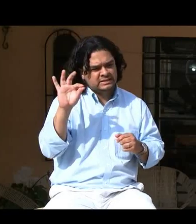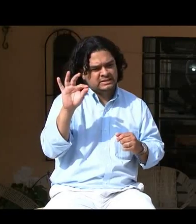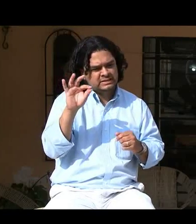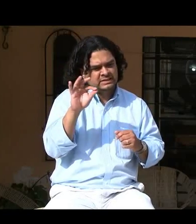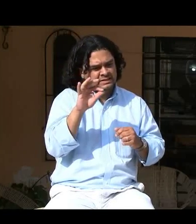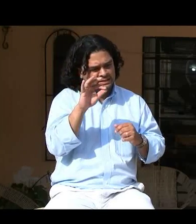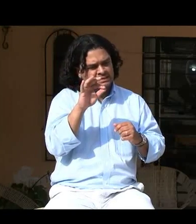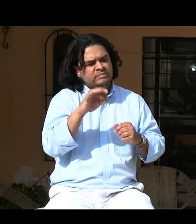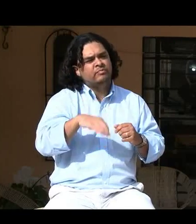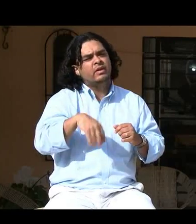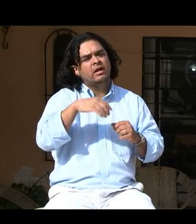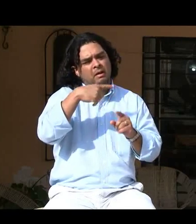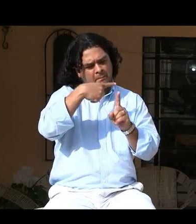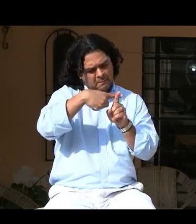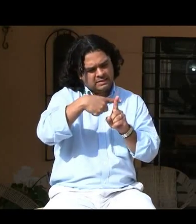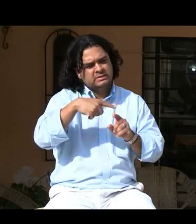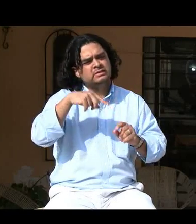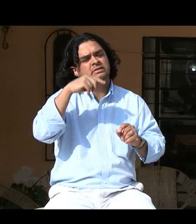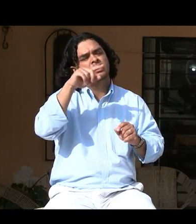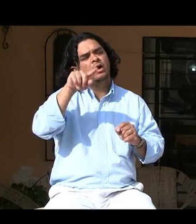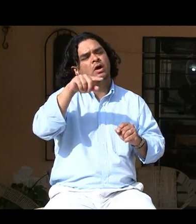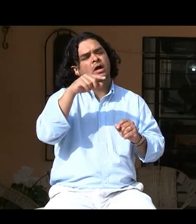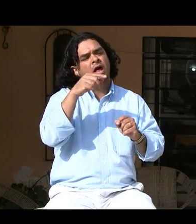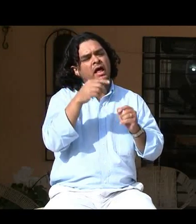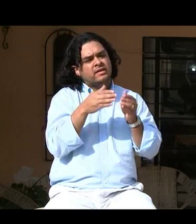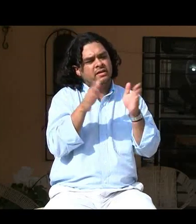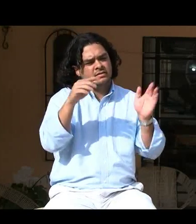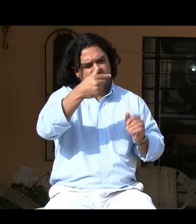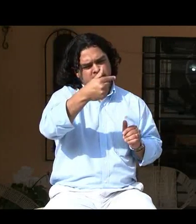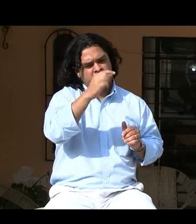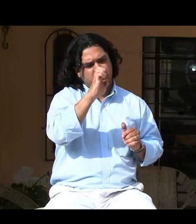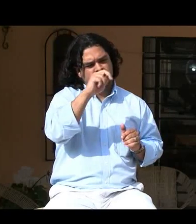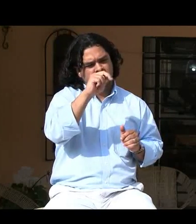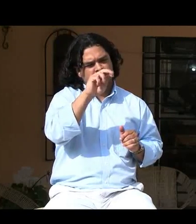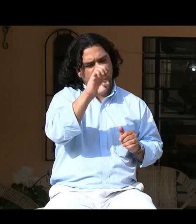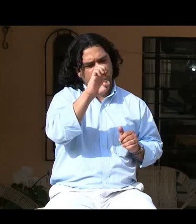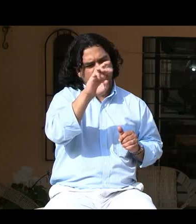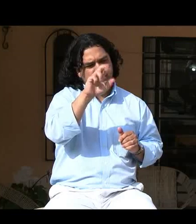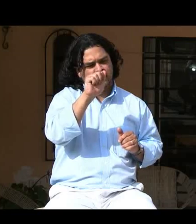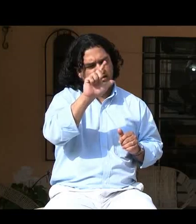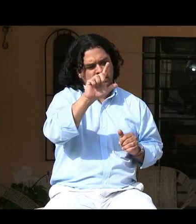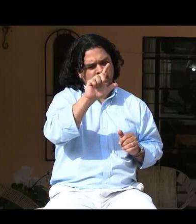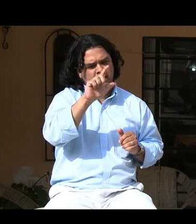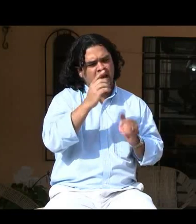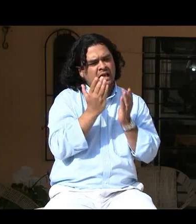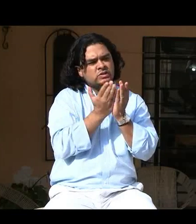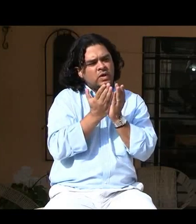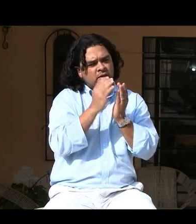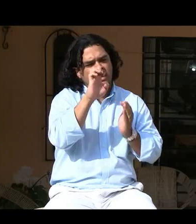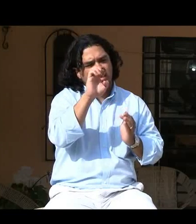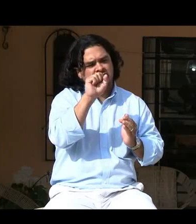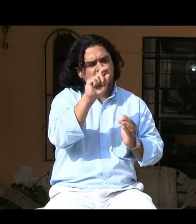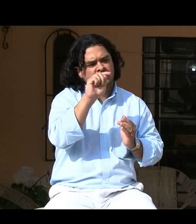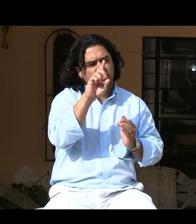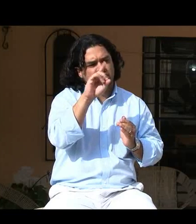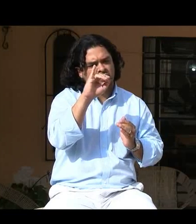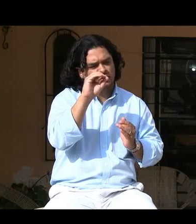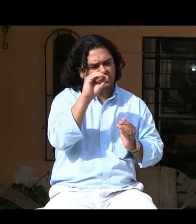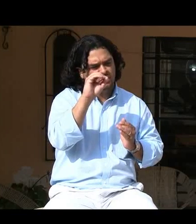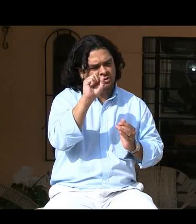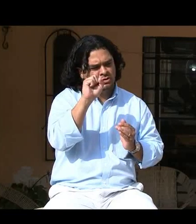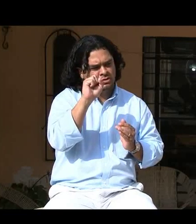en el Departamento de Inglés. De la misma manera, trabajo en el Departamento de Estudios